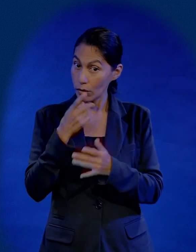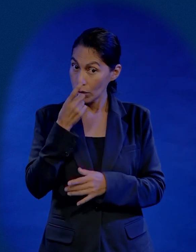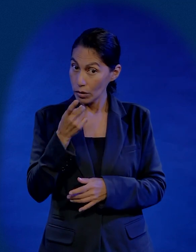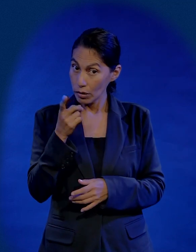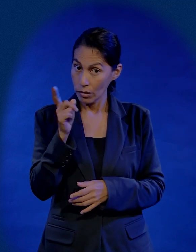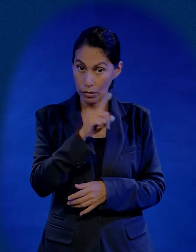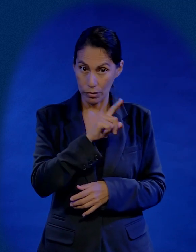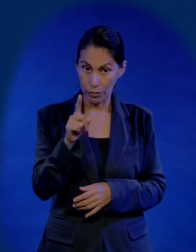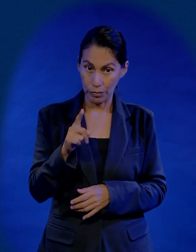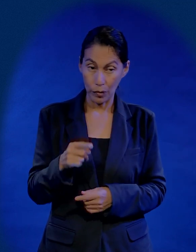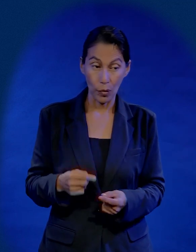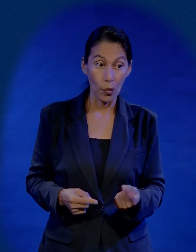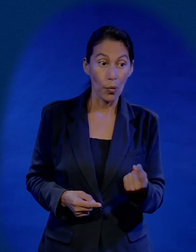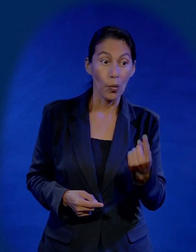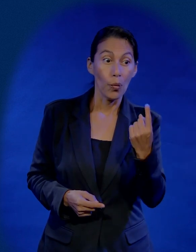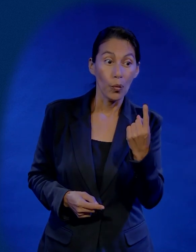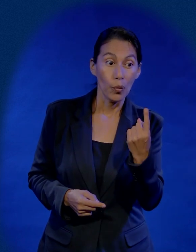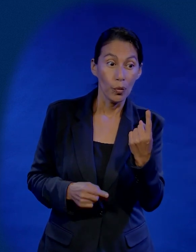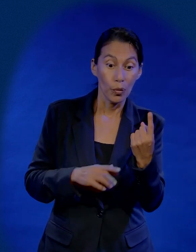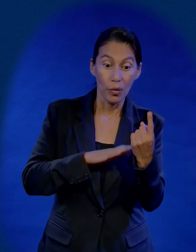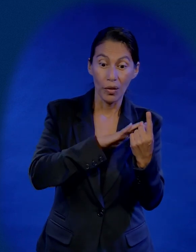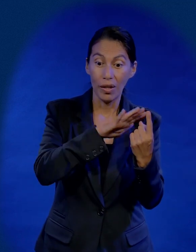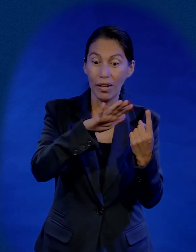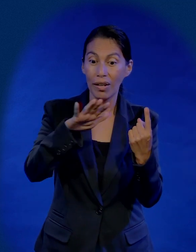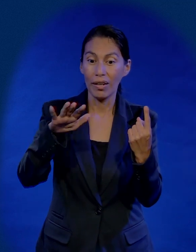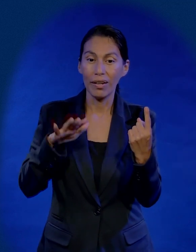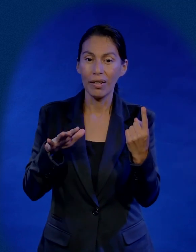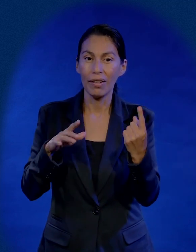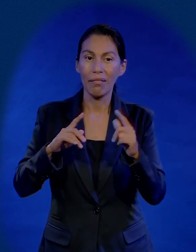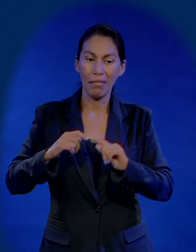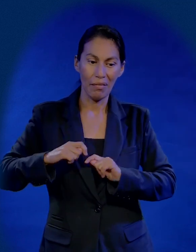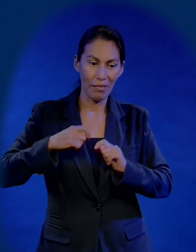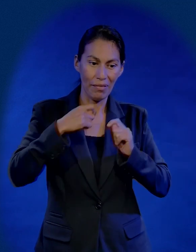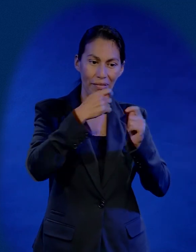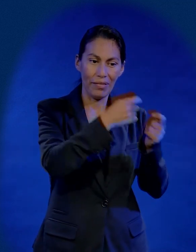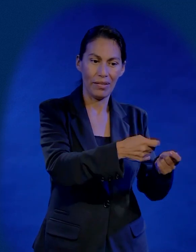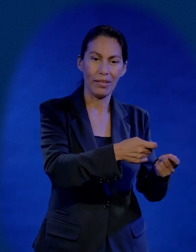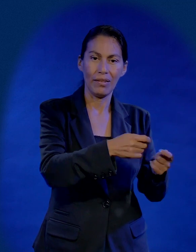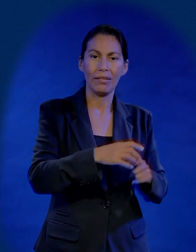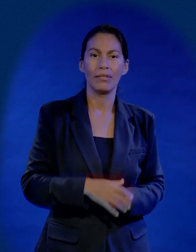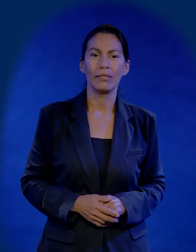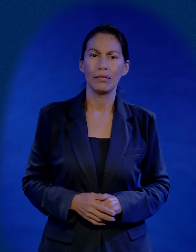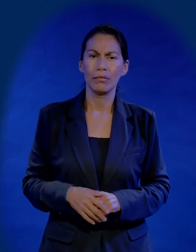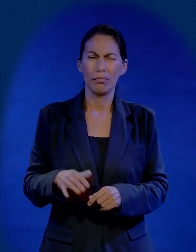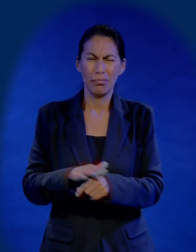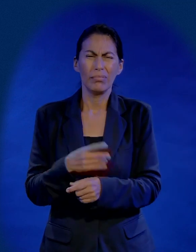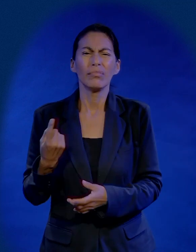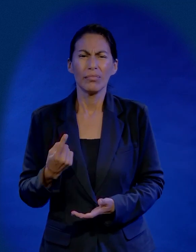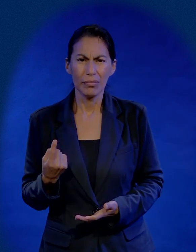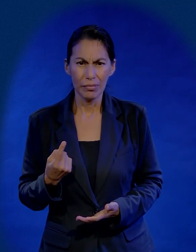pero Jesús no dice eso, Jesús dice uno de los que está aquí me va a entregar la pregunta es ¿por qué?